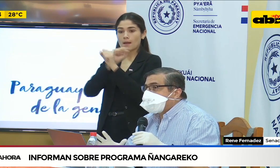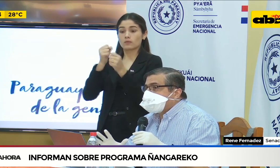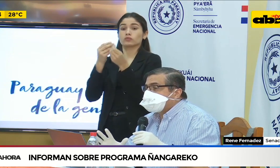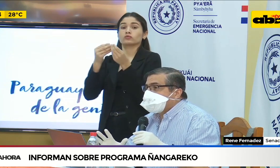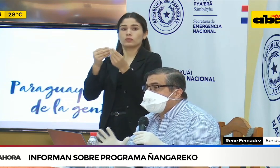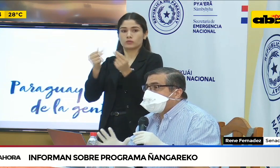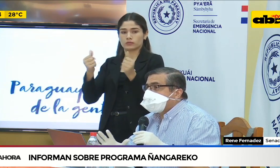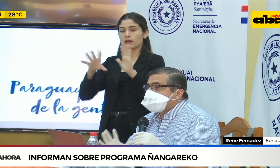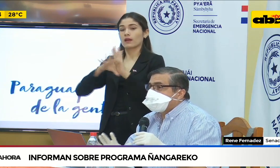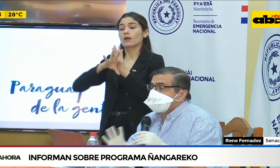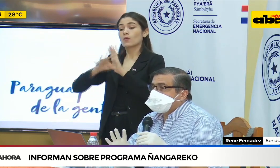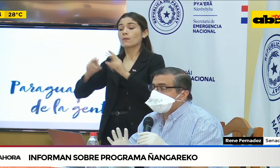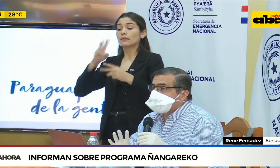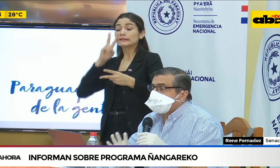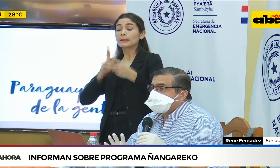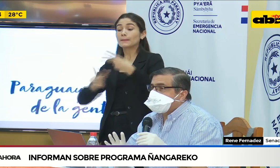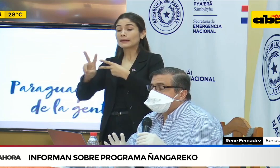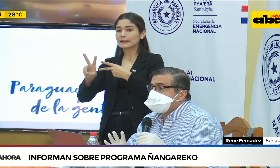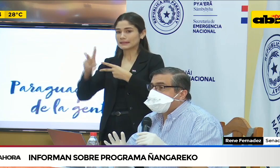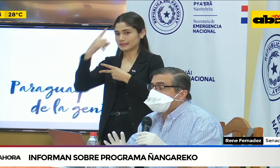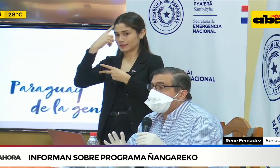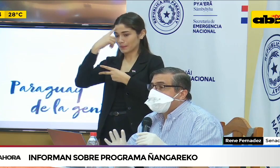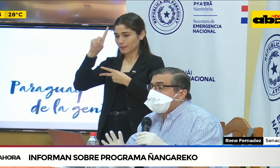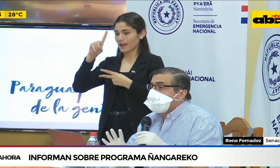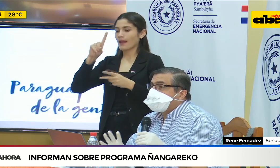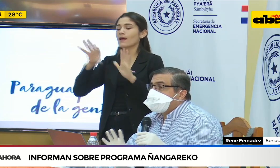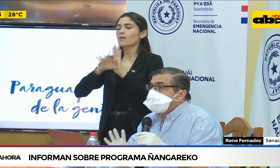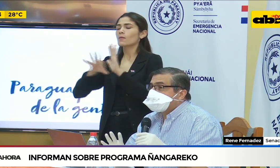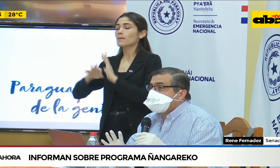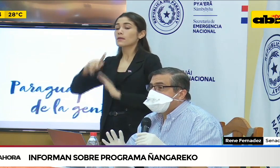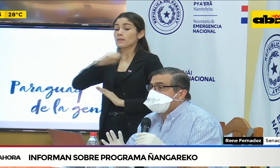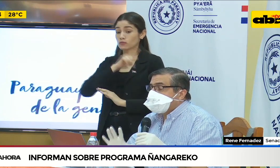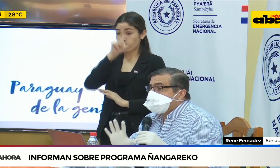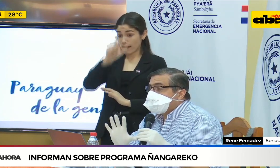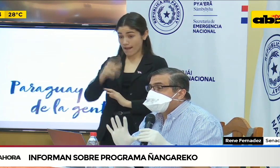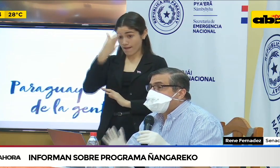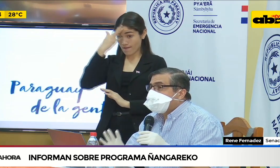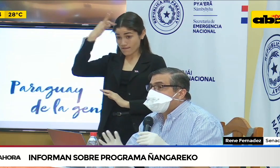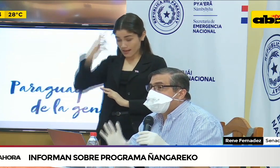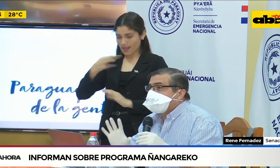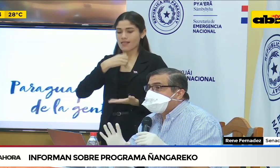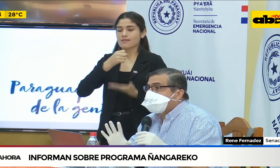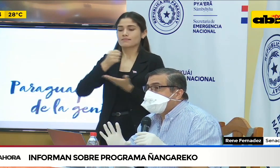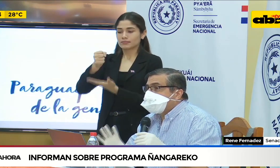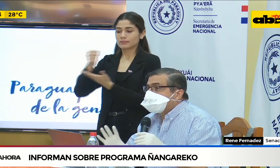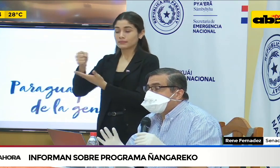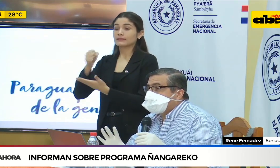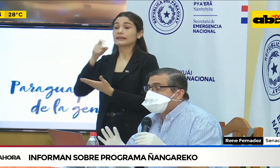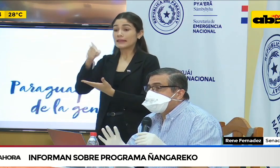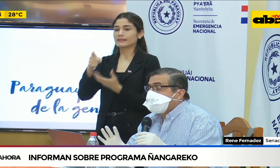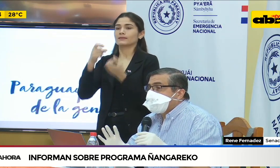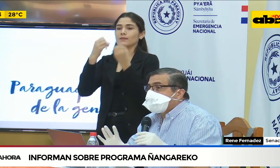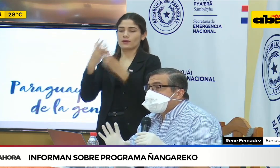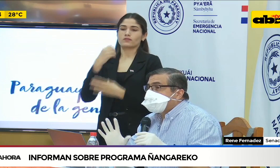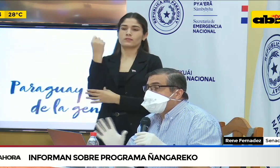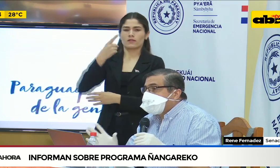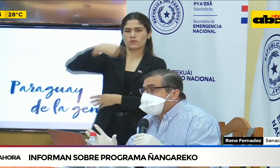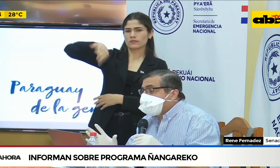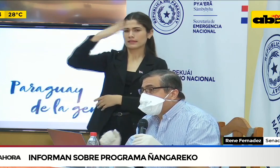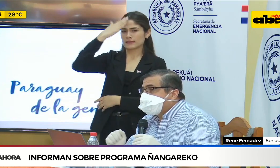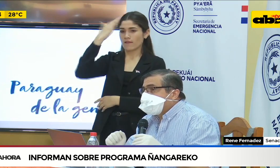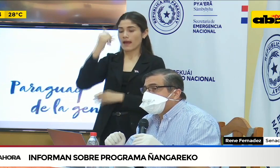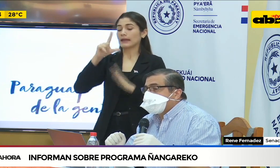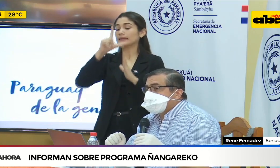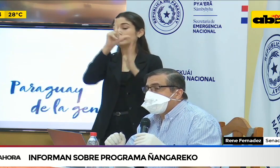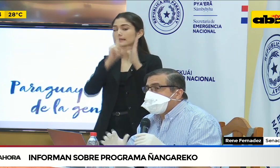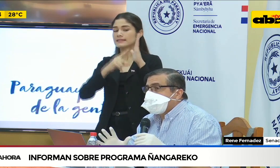transparencia en la gestión de estos fondos con la publicación de esa lista de beneficiarios, que como bien lo